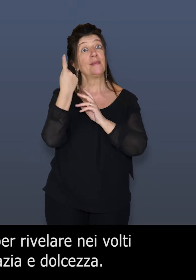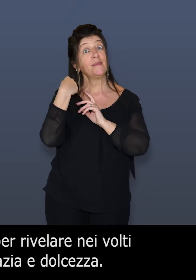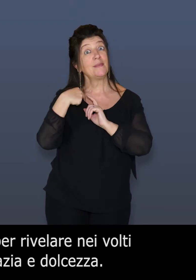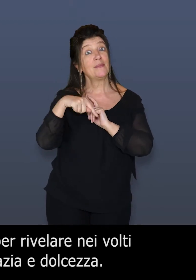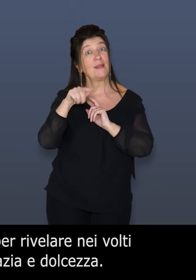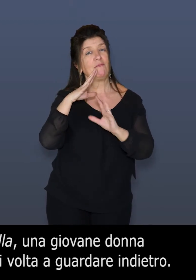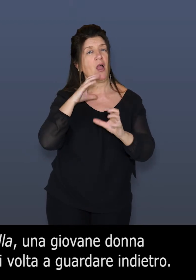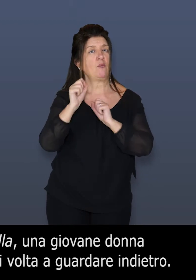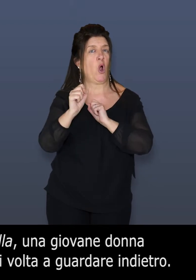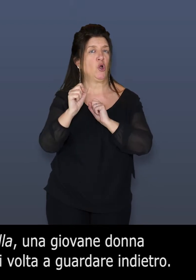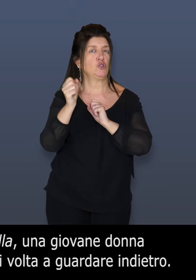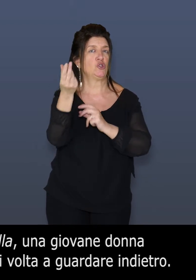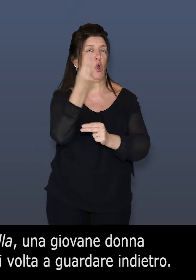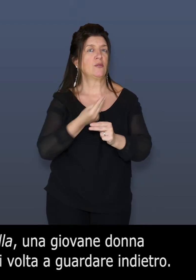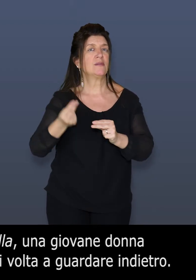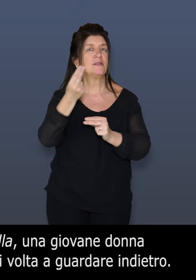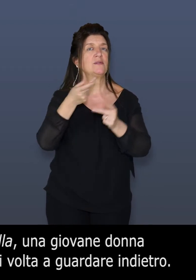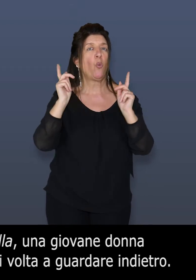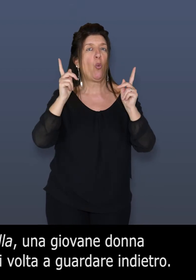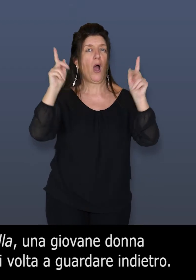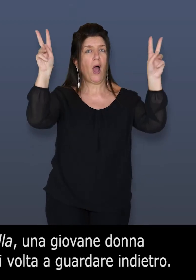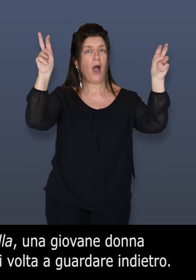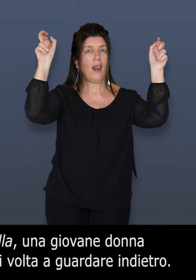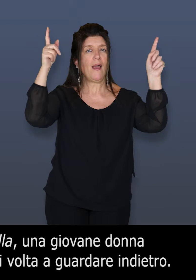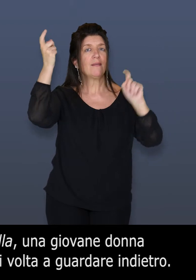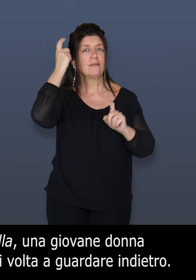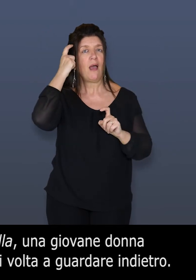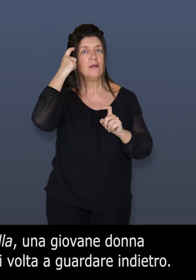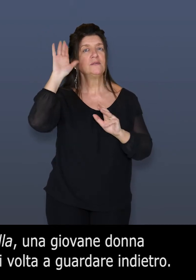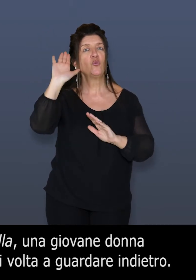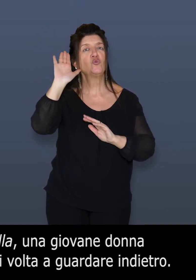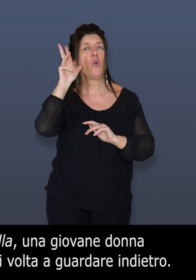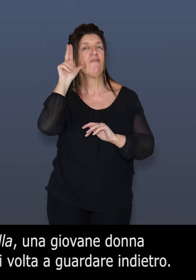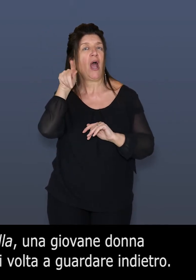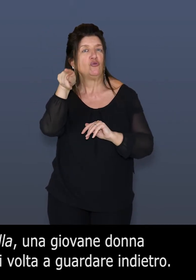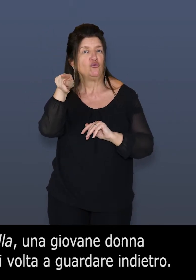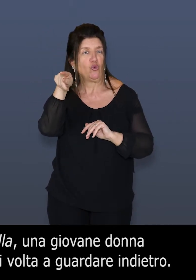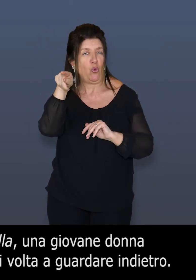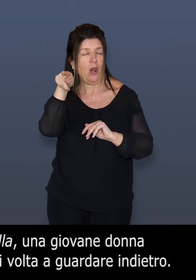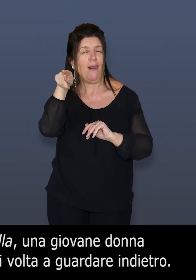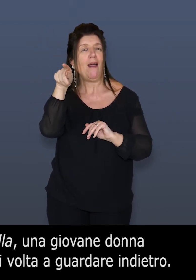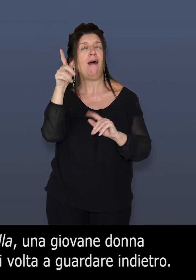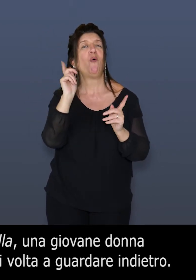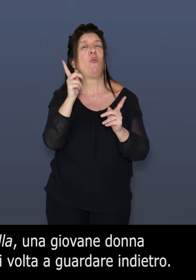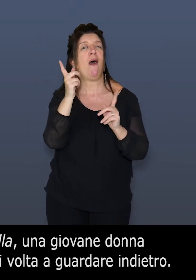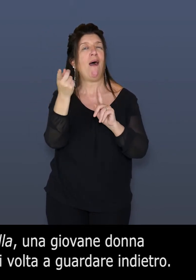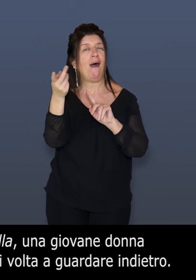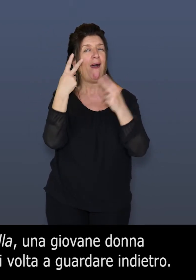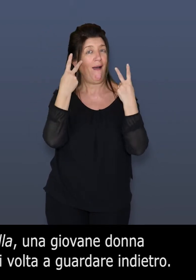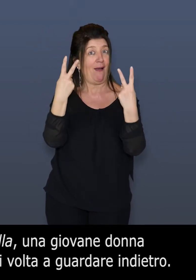Nel famoso disegno Testa di Fanciulla, una giovane donna sorridente è ritratta